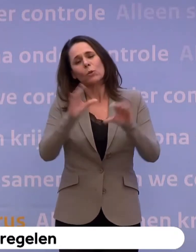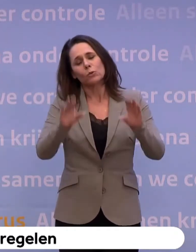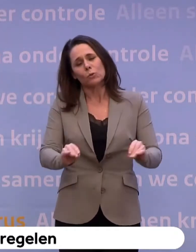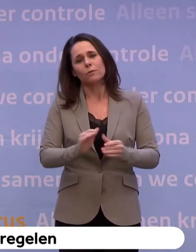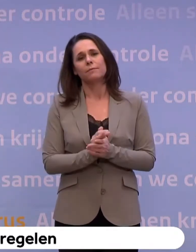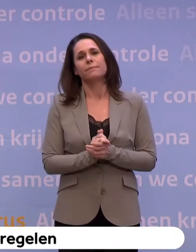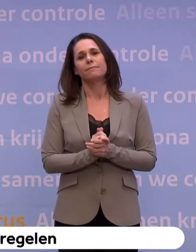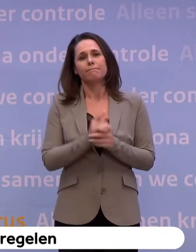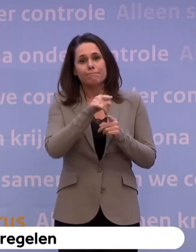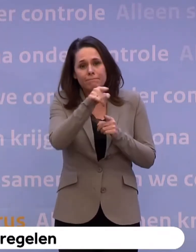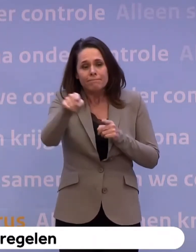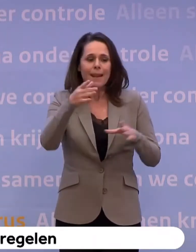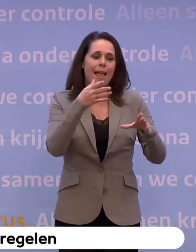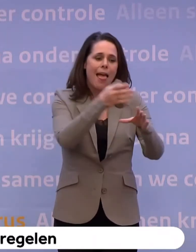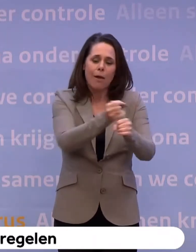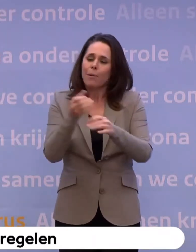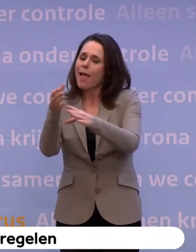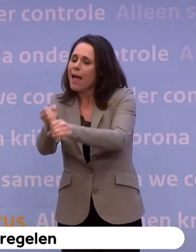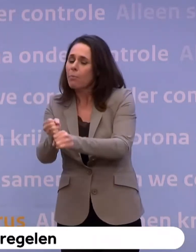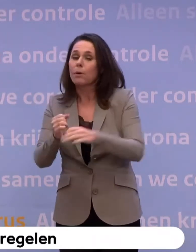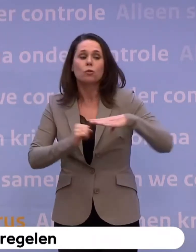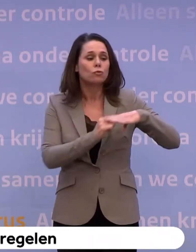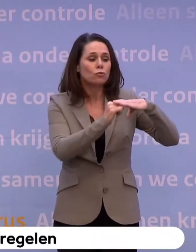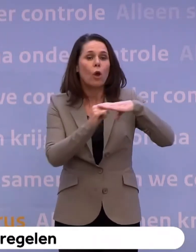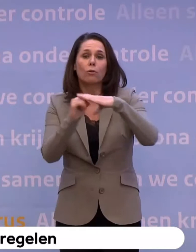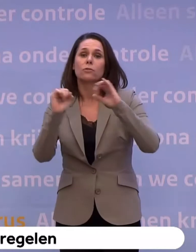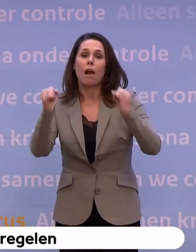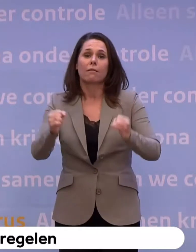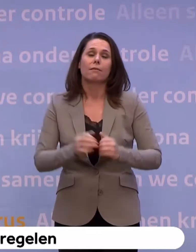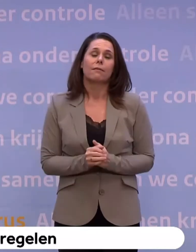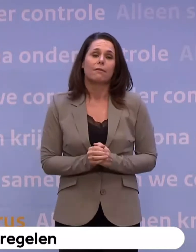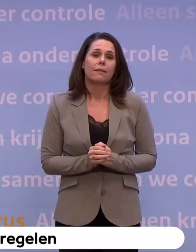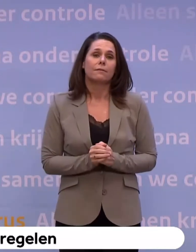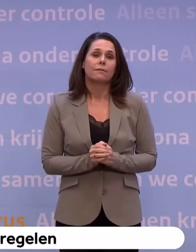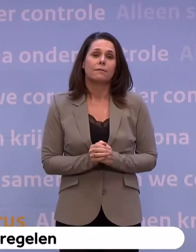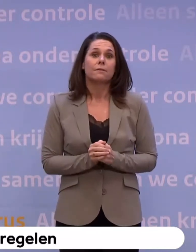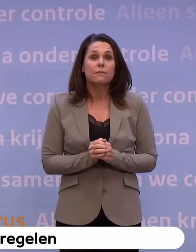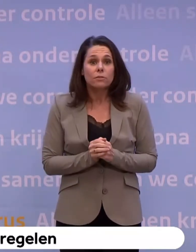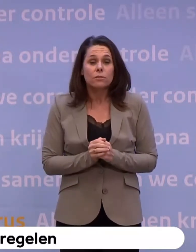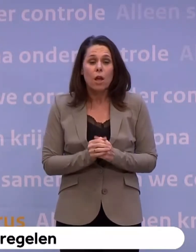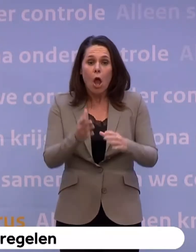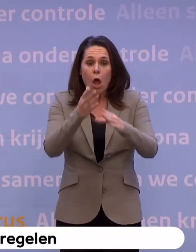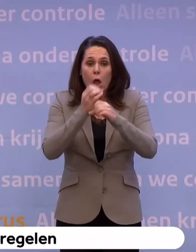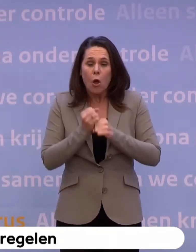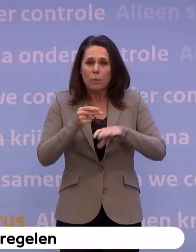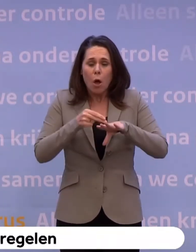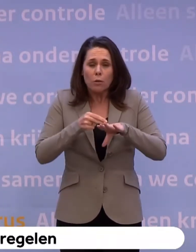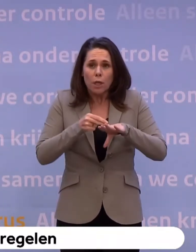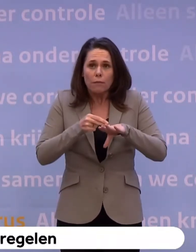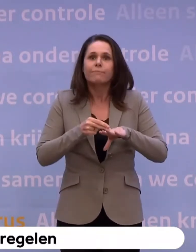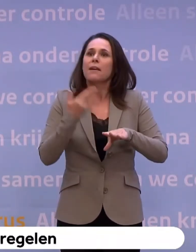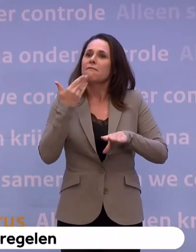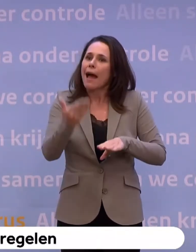Blijf elkaar helpen en steunen waar het kan. En vraag hulp als u er zelf even niet uitkomt.